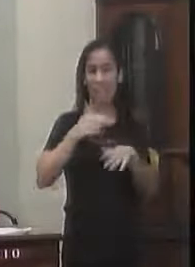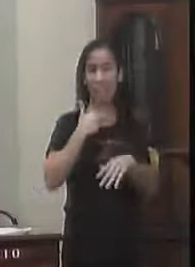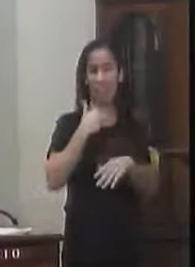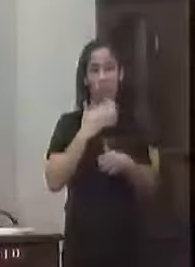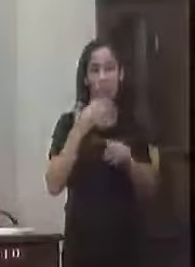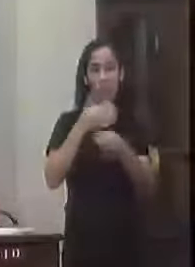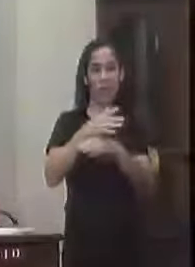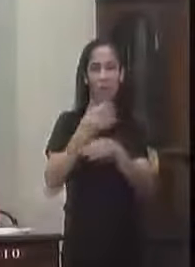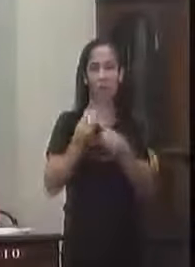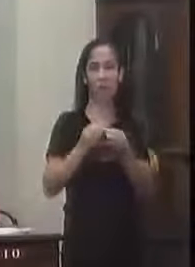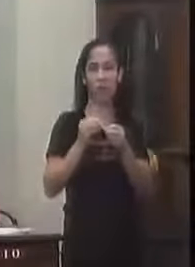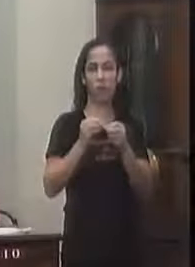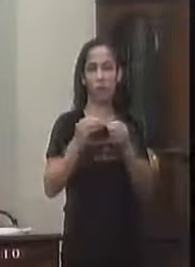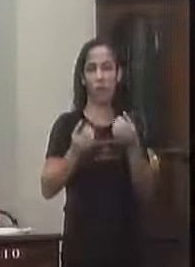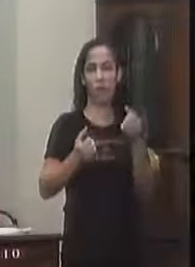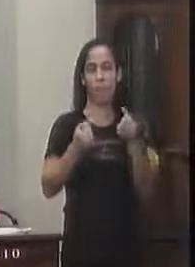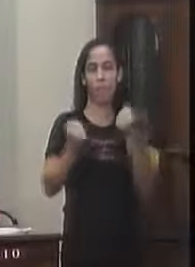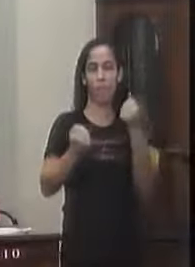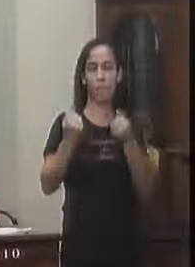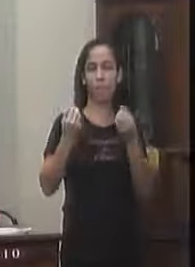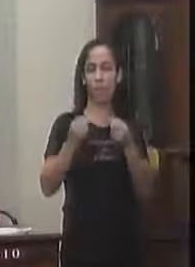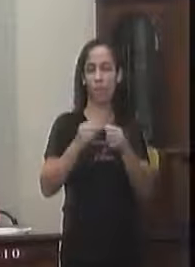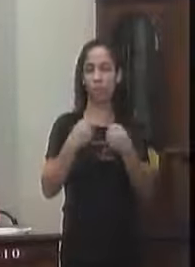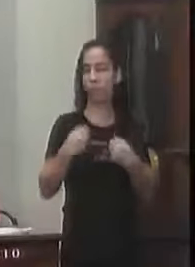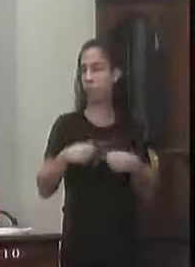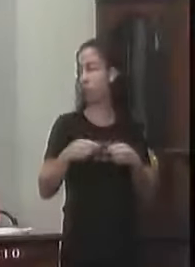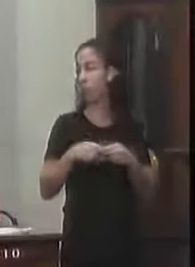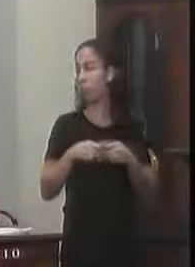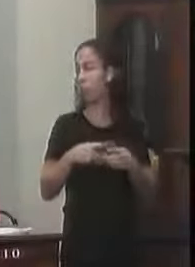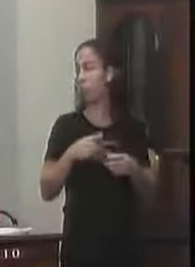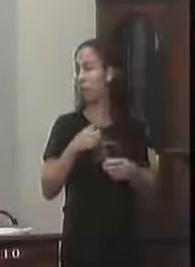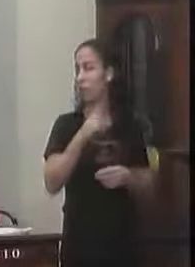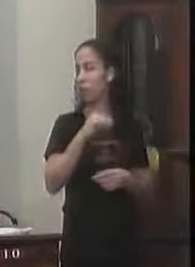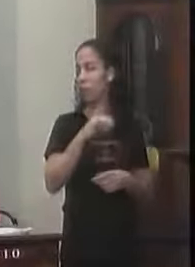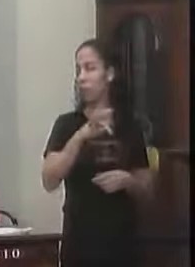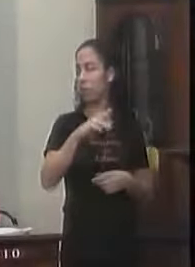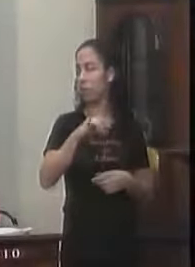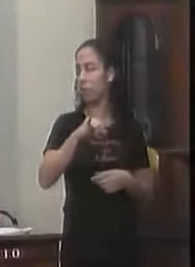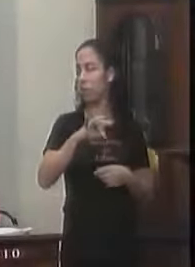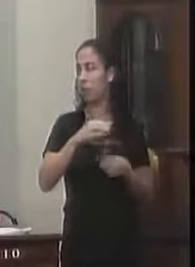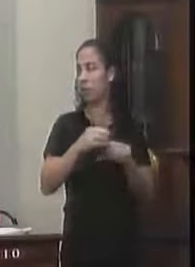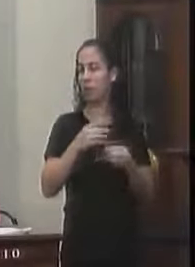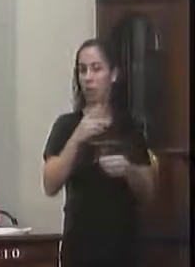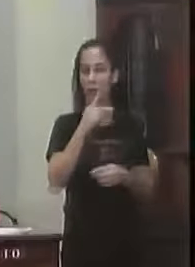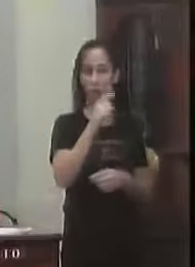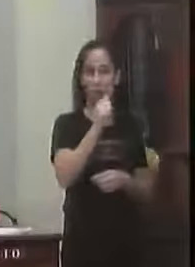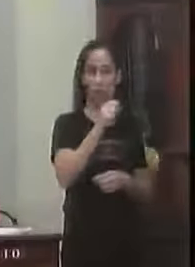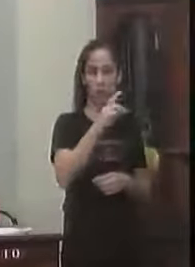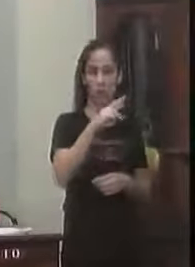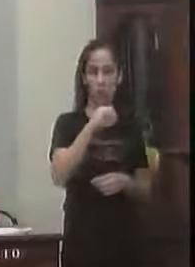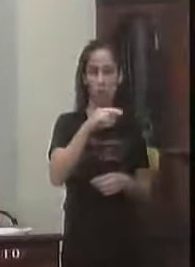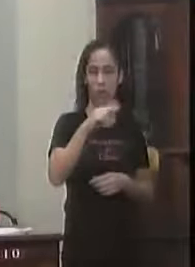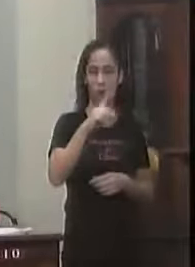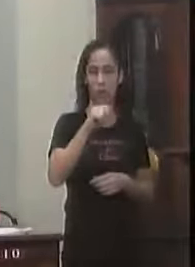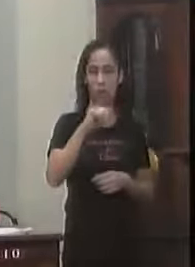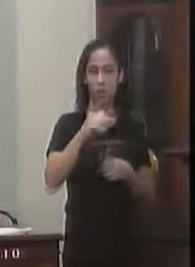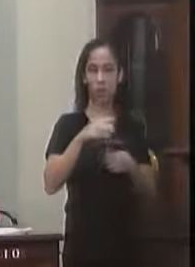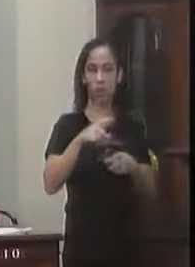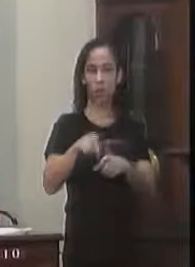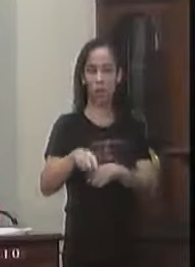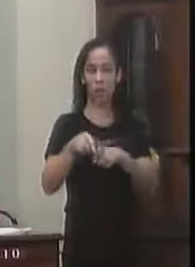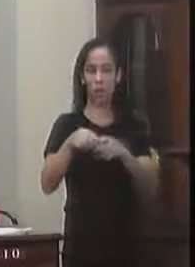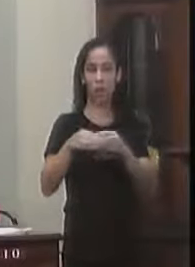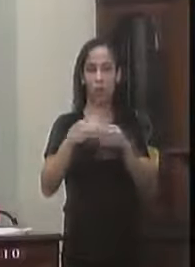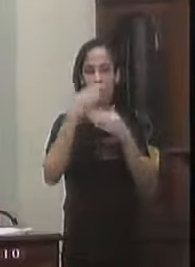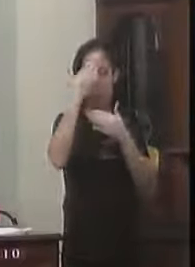tira O sustento das famílias Ainda cabe registrar Que se faz necessário O distrito de patrulha rural Para fins de manutenção E atendimento de urgência Em relação a todas as estradas rurais